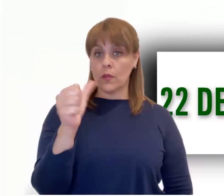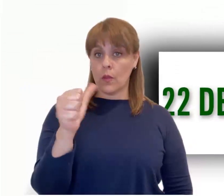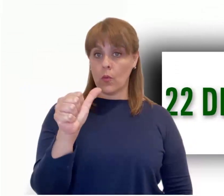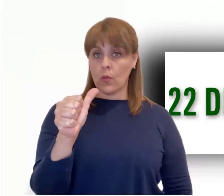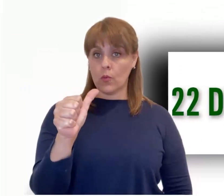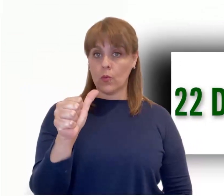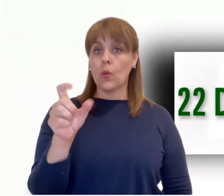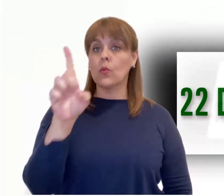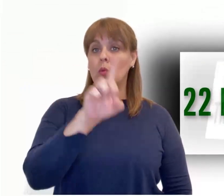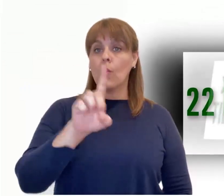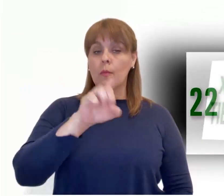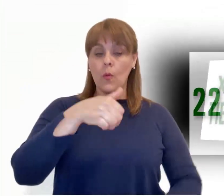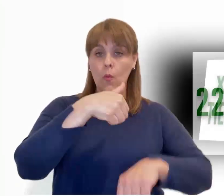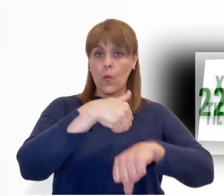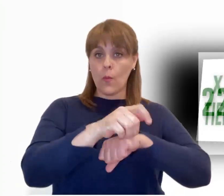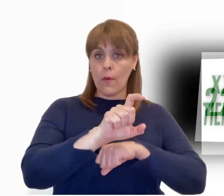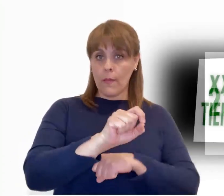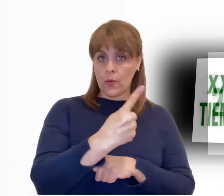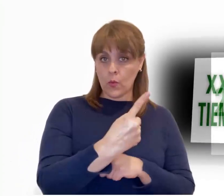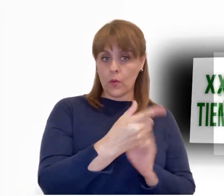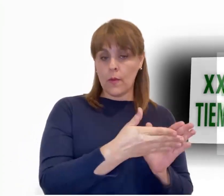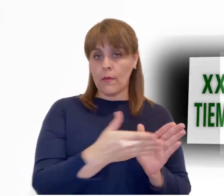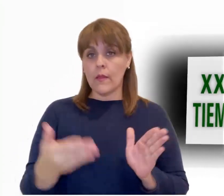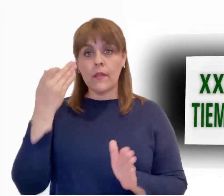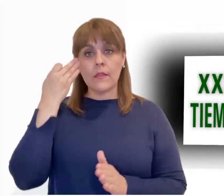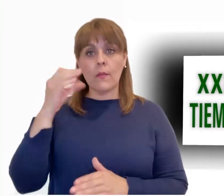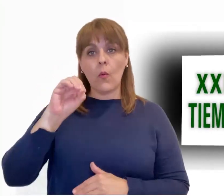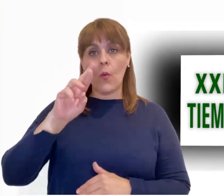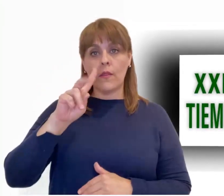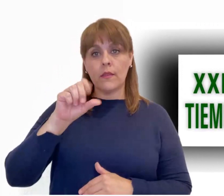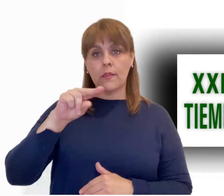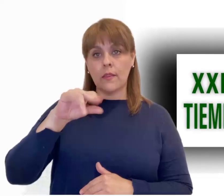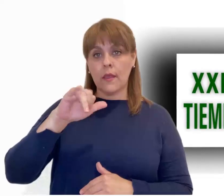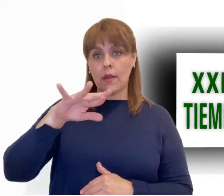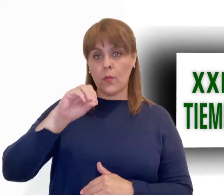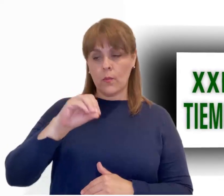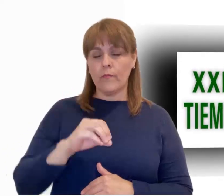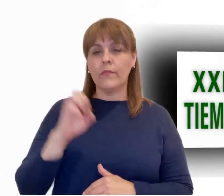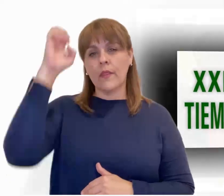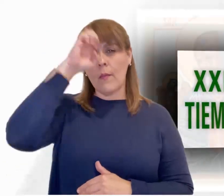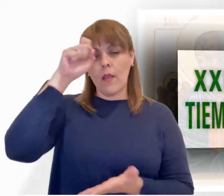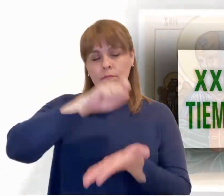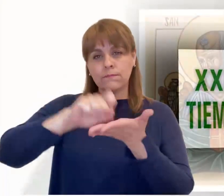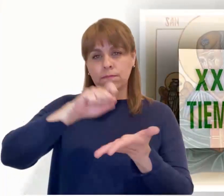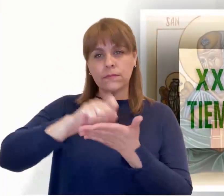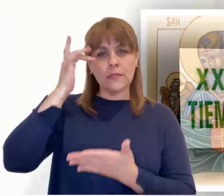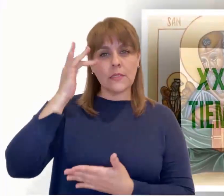22 de agosto, domingo vigésimo primero del tiempo ordinario.